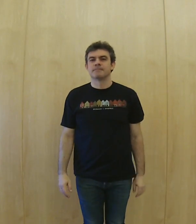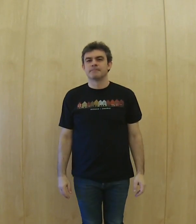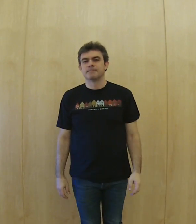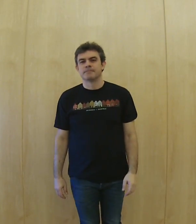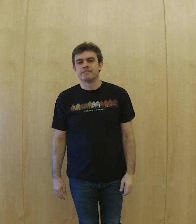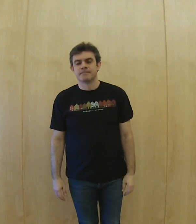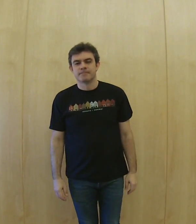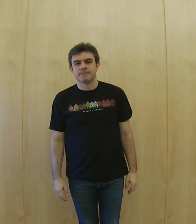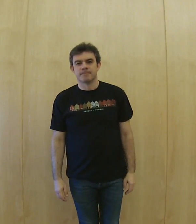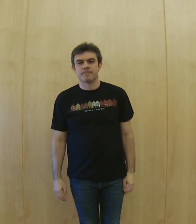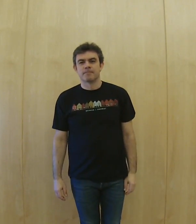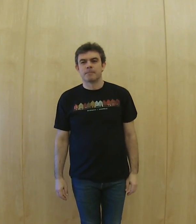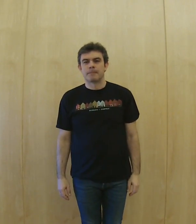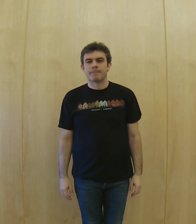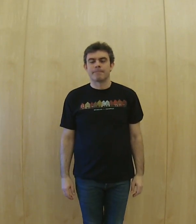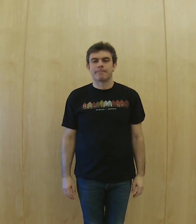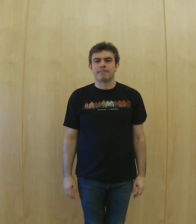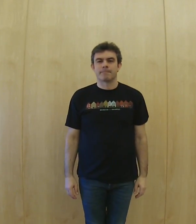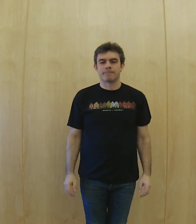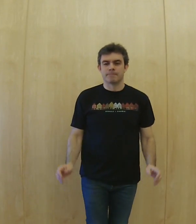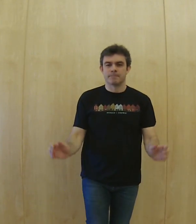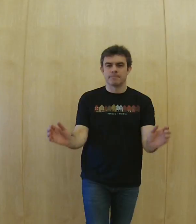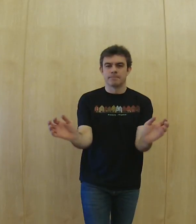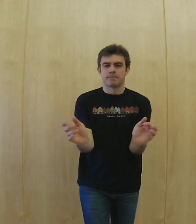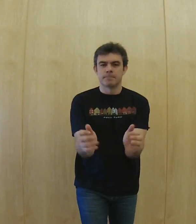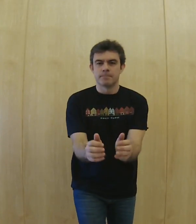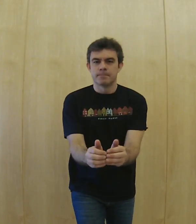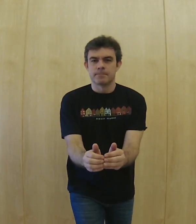empezar como máximo en 5 segundos, slowly enter,